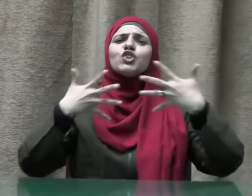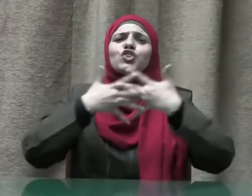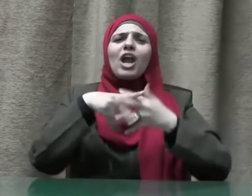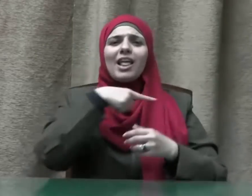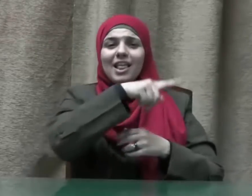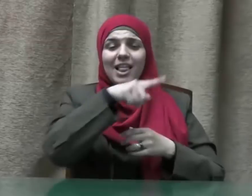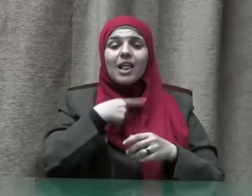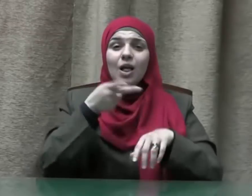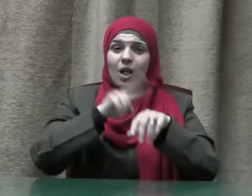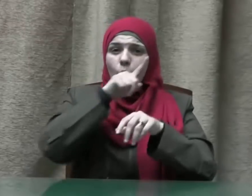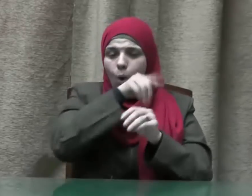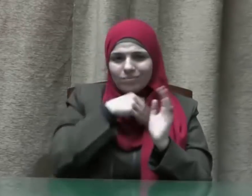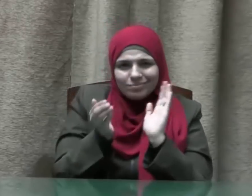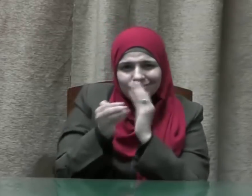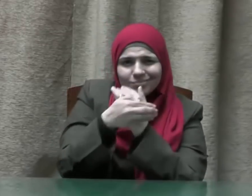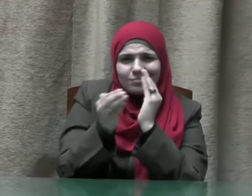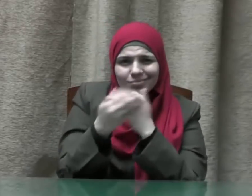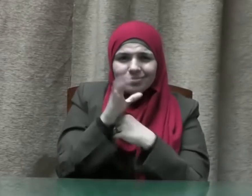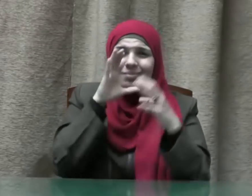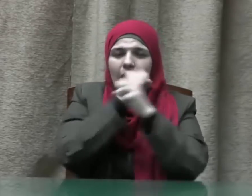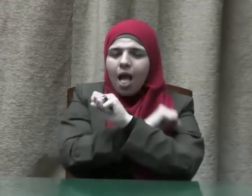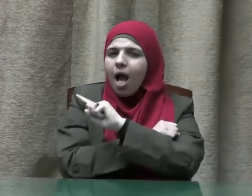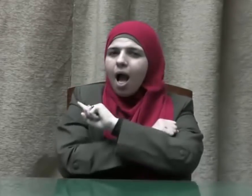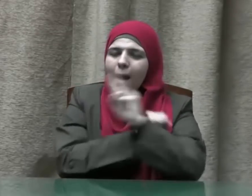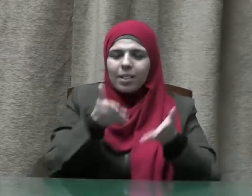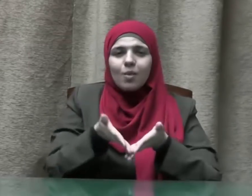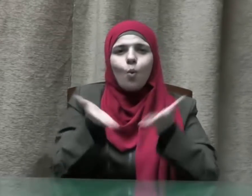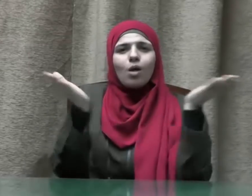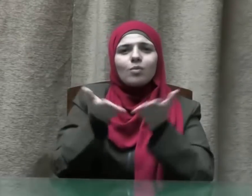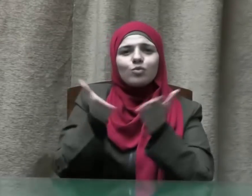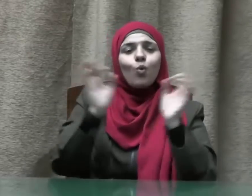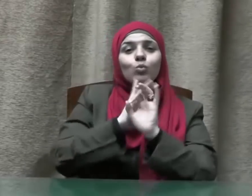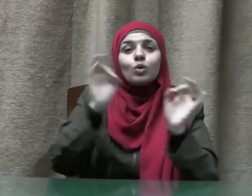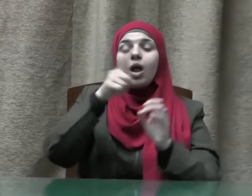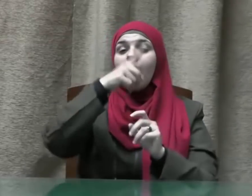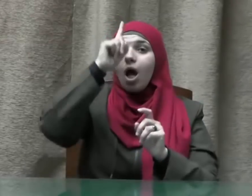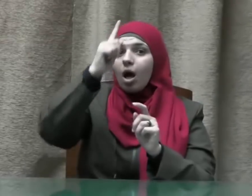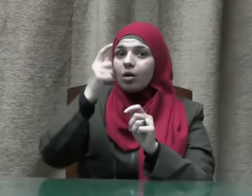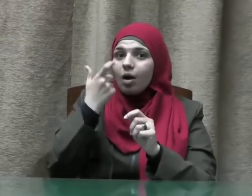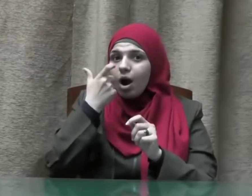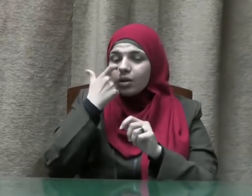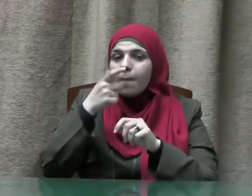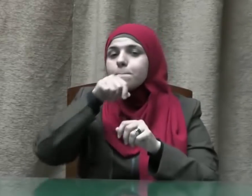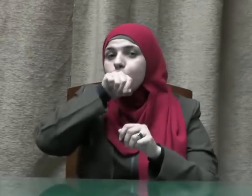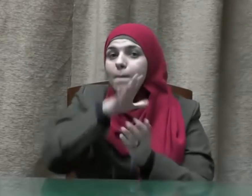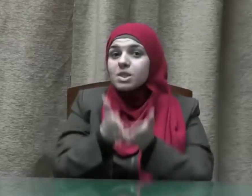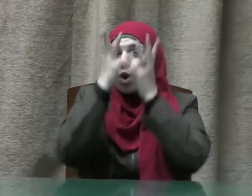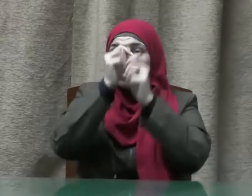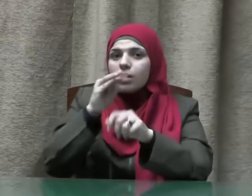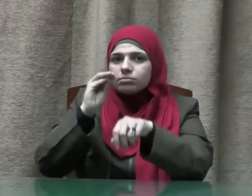تداري ولا تماري ولقد حذر النبي صلى الله عليه وسلم